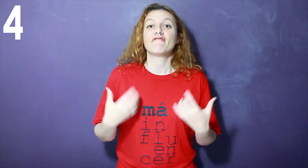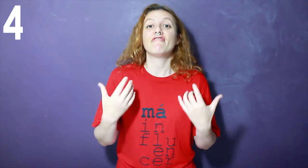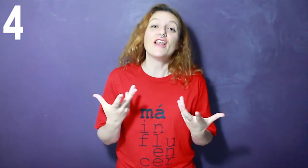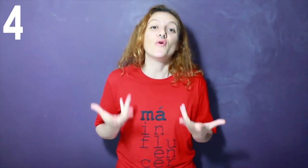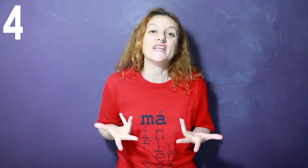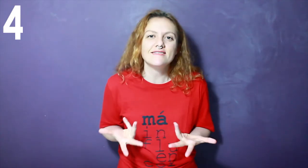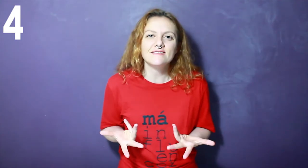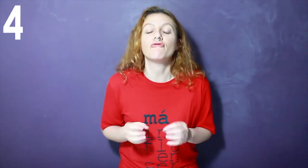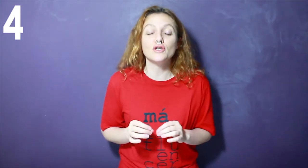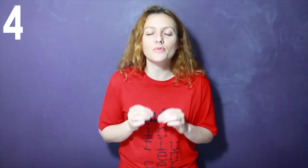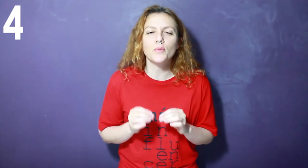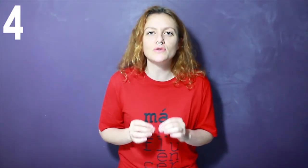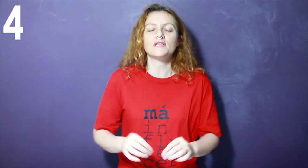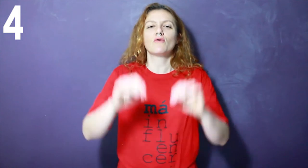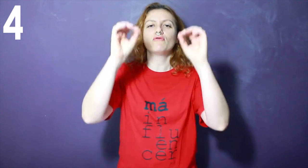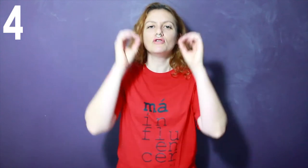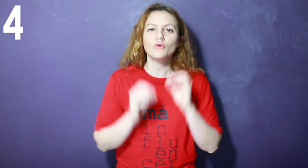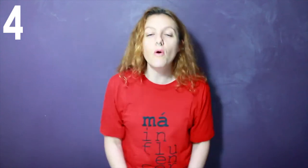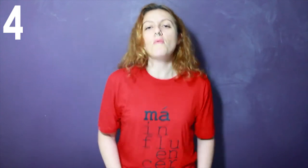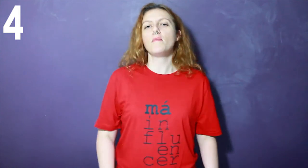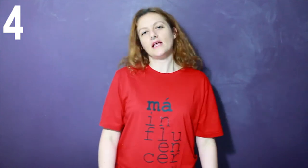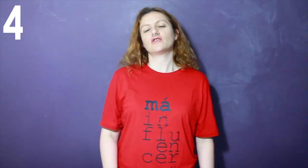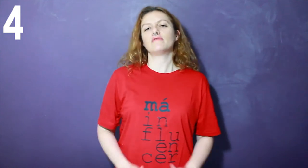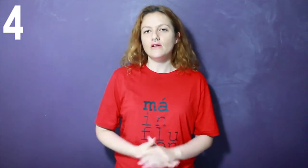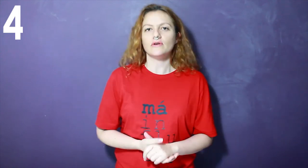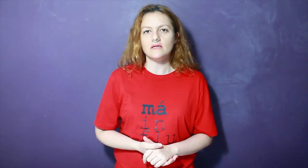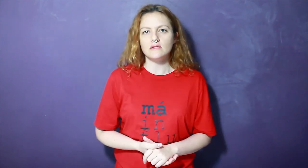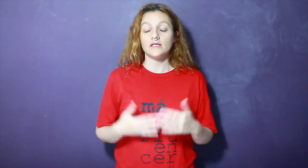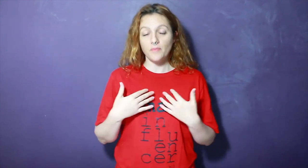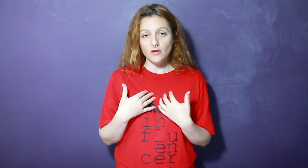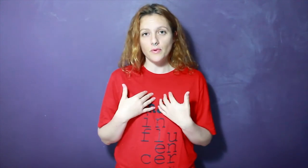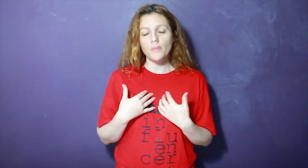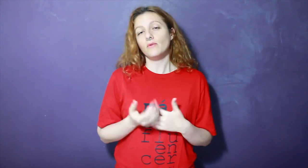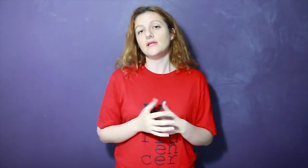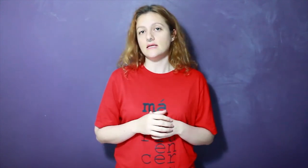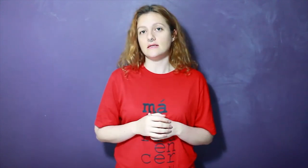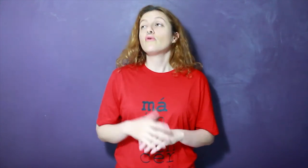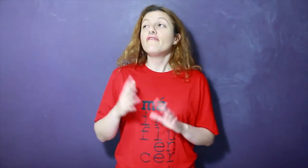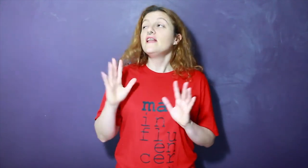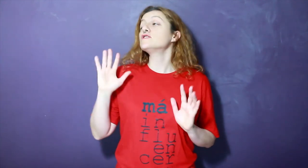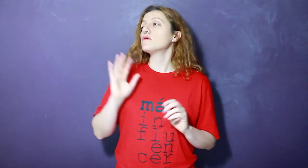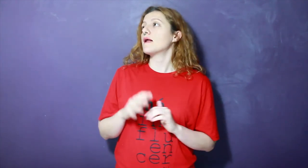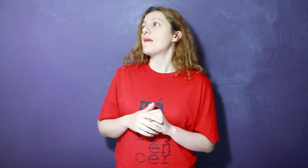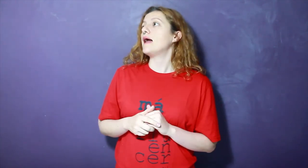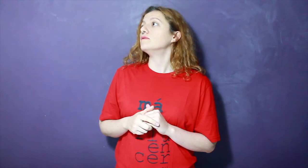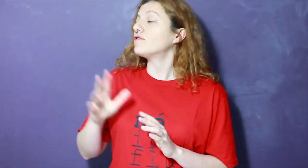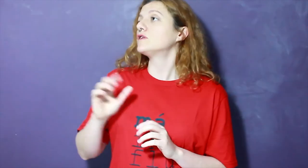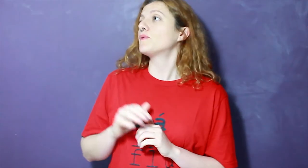valores. Eu vejo o propósito ser confundido comumente com valores. O respeito próprio é um deles. Eu estou infeliz no meu trabalho. Está faltando